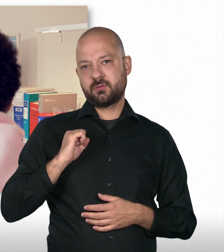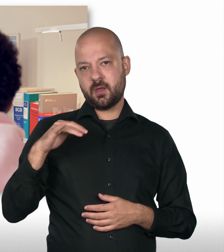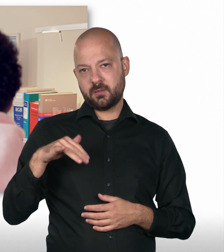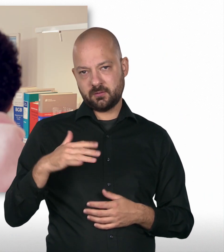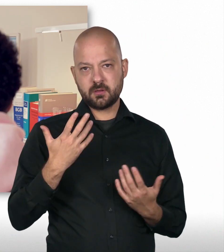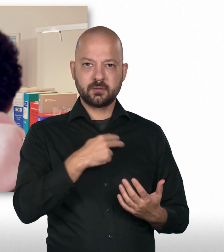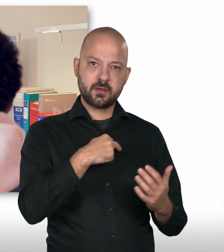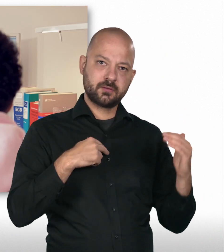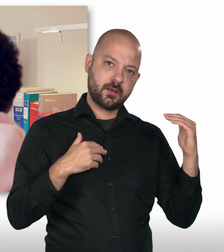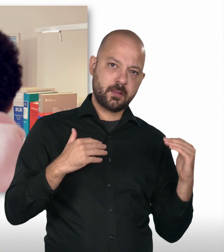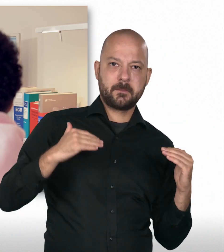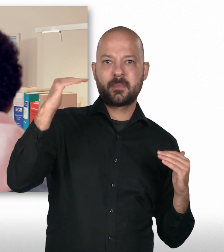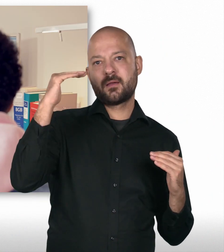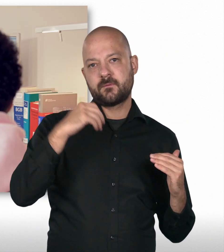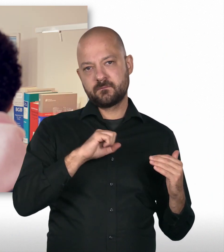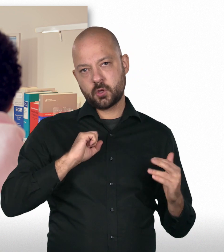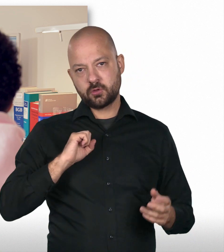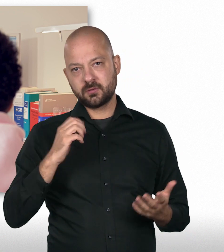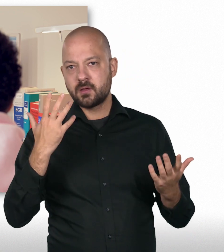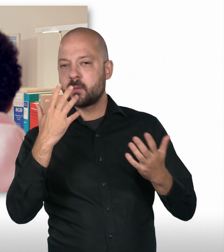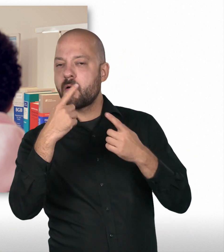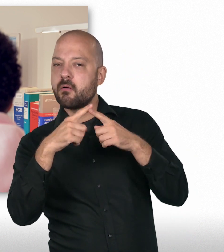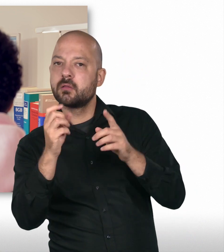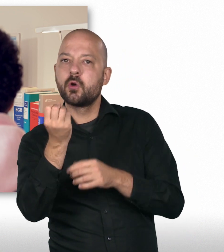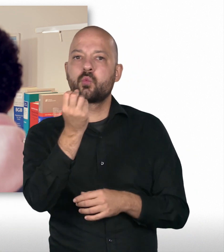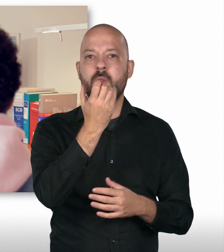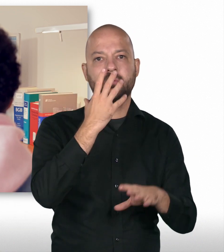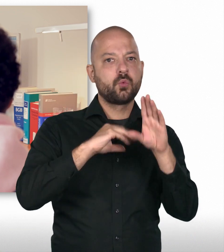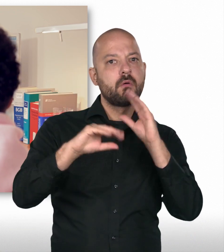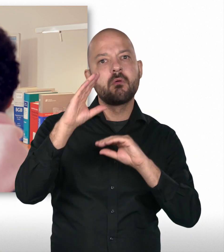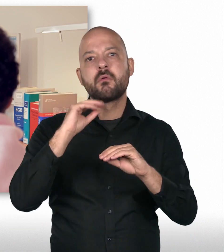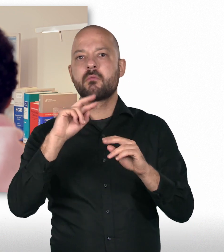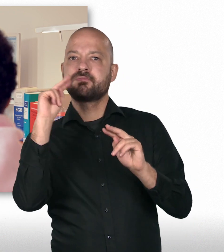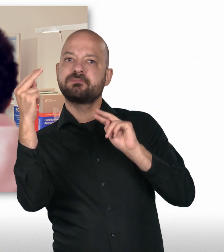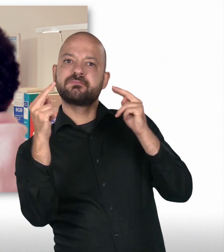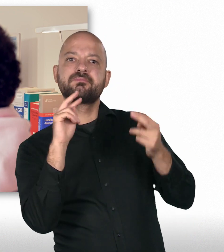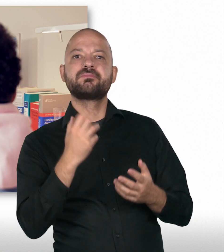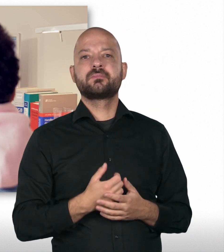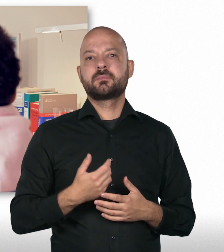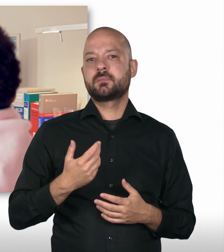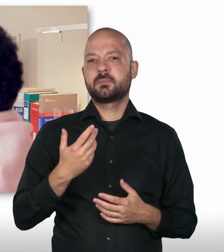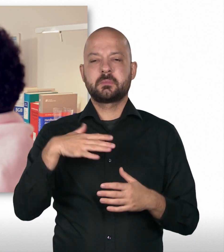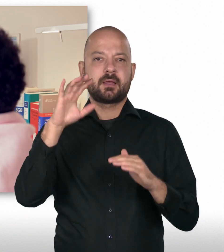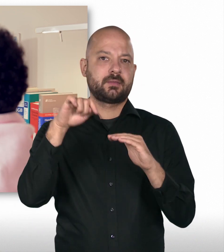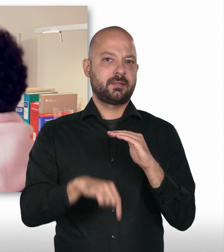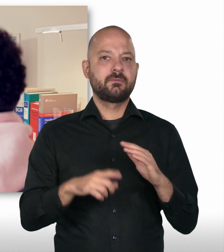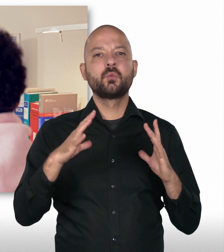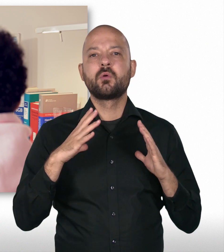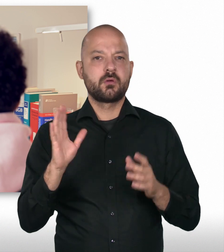mehr Vorteile als Nachteile für mich. Man lernt halt andere Kulturen ganz anders kennen, viel tiefer als nur im Urlaub. Was sehr